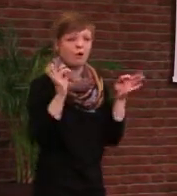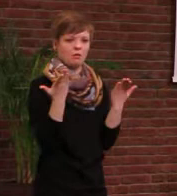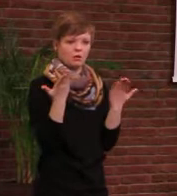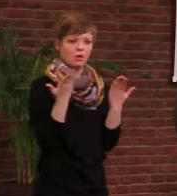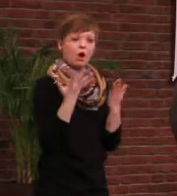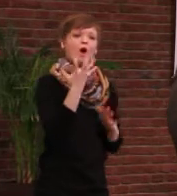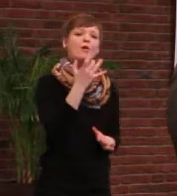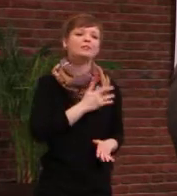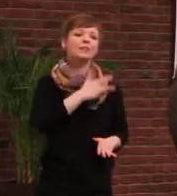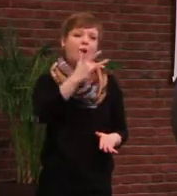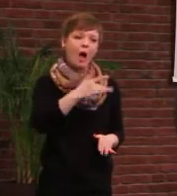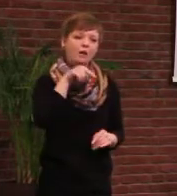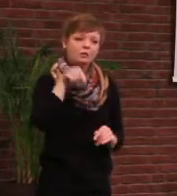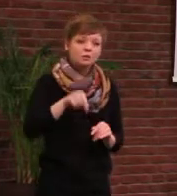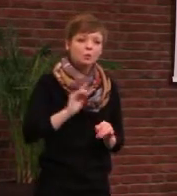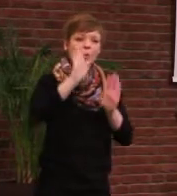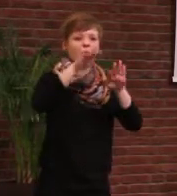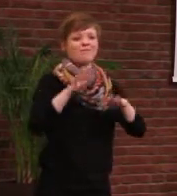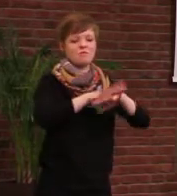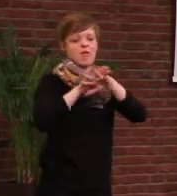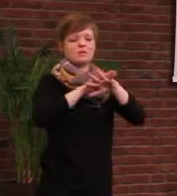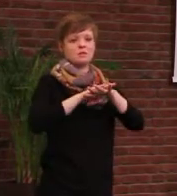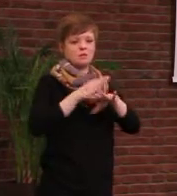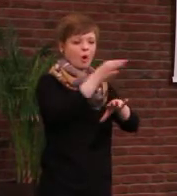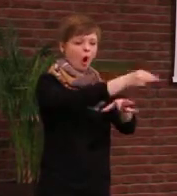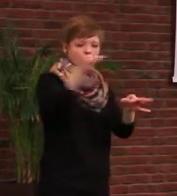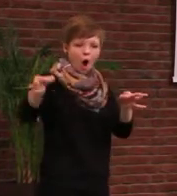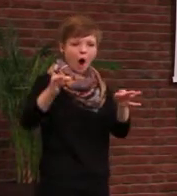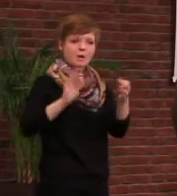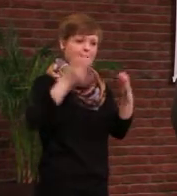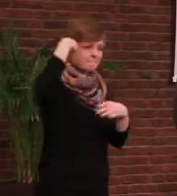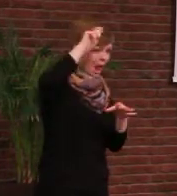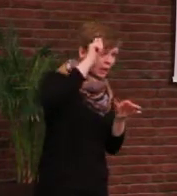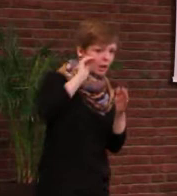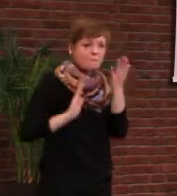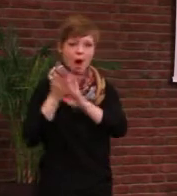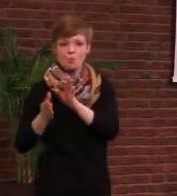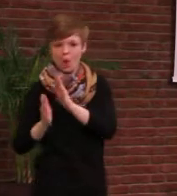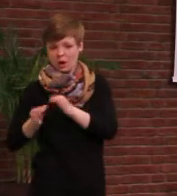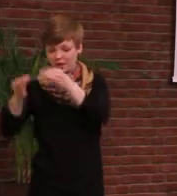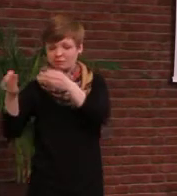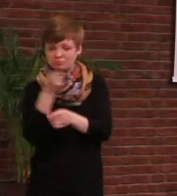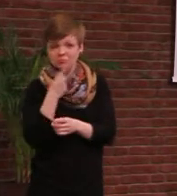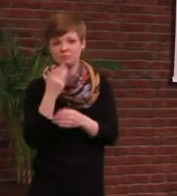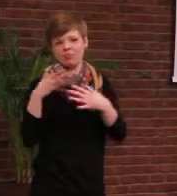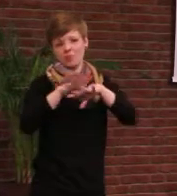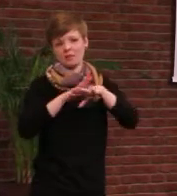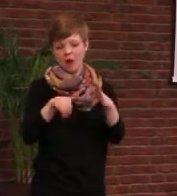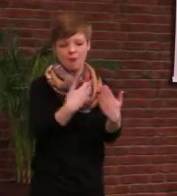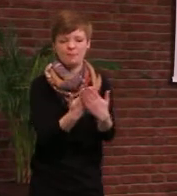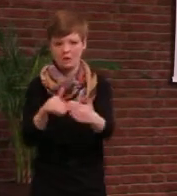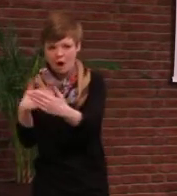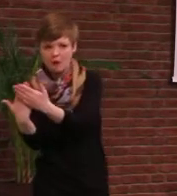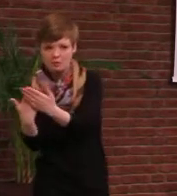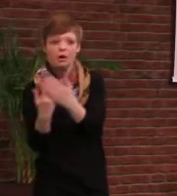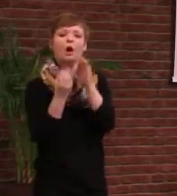50 Hertz betreibt das überörtliche Netz und ist in beiden Ländern aktiv. Auf wirtschaftlicher Ebene werden natürlich Strategien